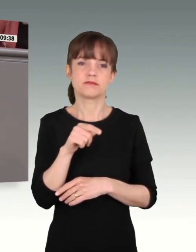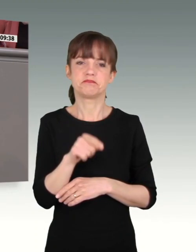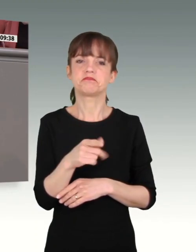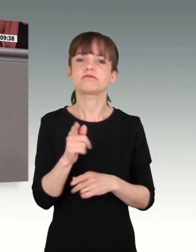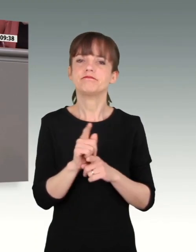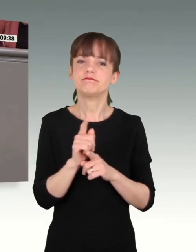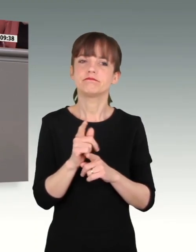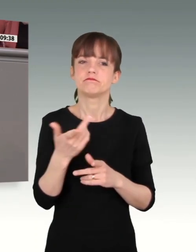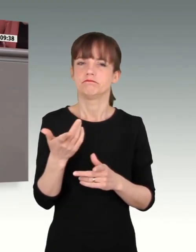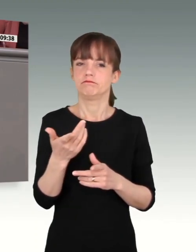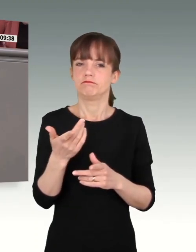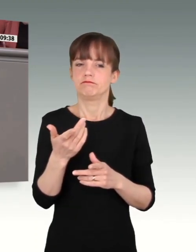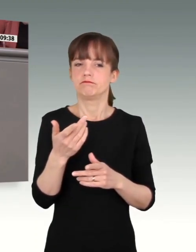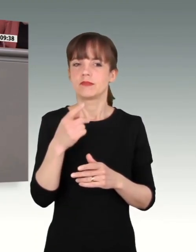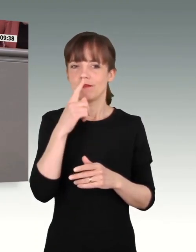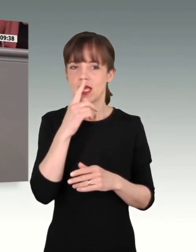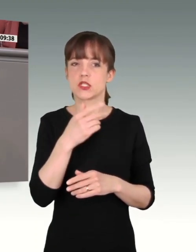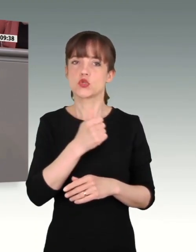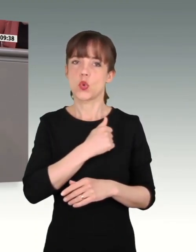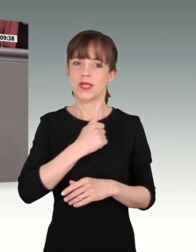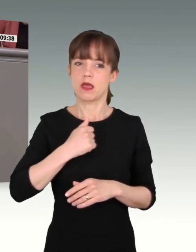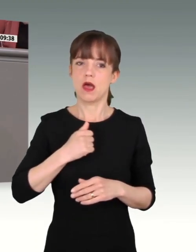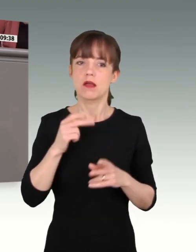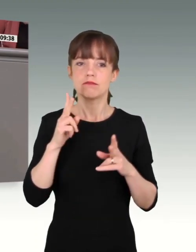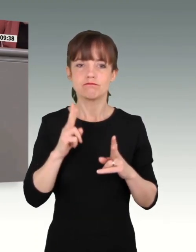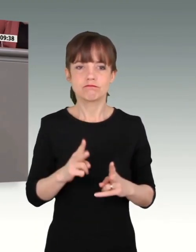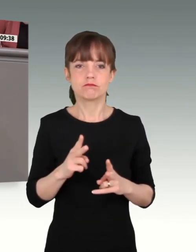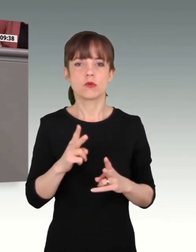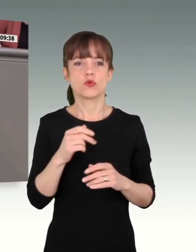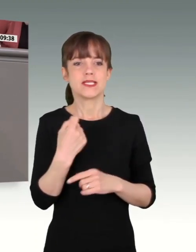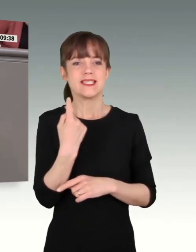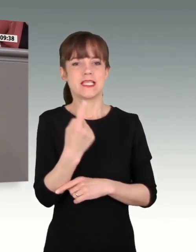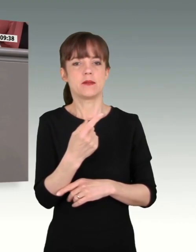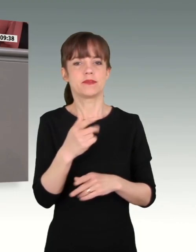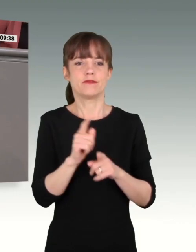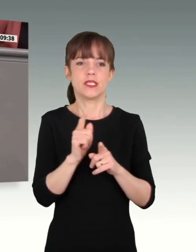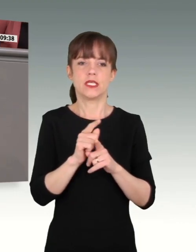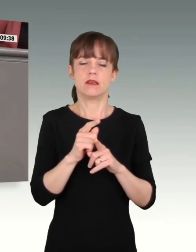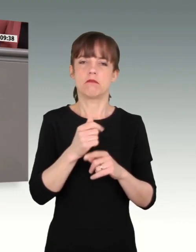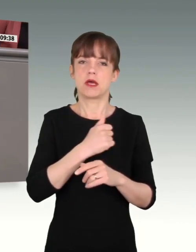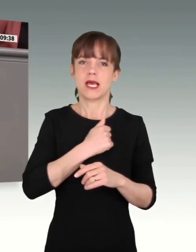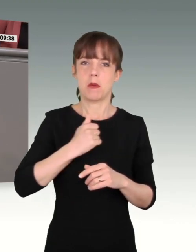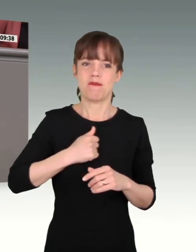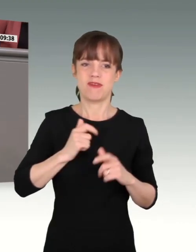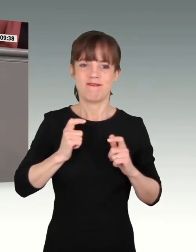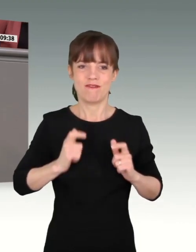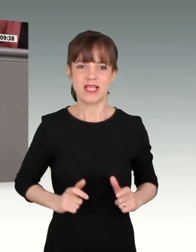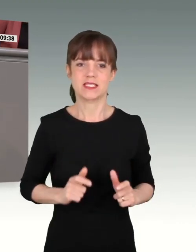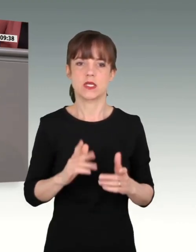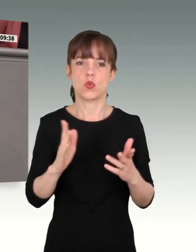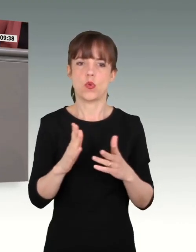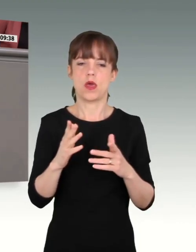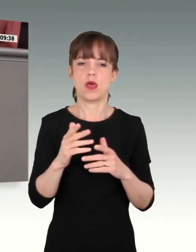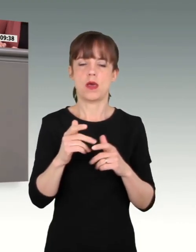es wäre wirklich schön, wenn unsere Soldaten sich nicht selbst funktionsfähige Kampfwesten oder Plattenträger besorgen müssten, weil sie auf ein